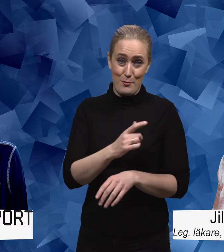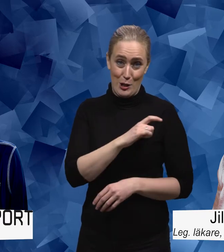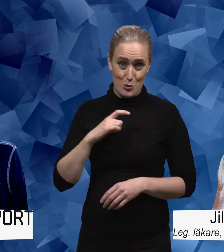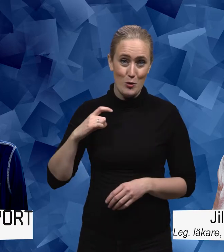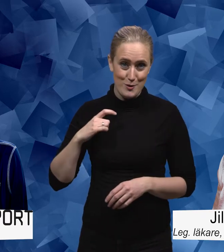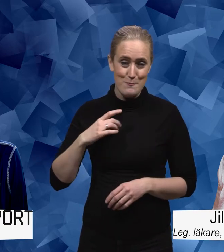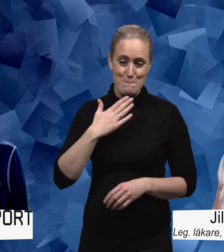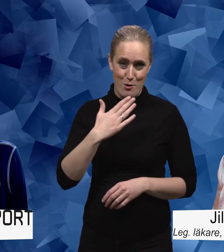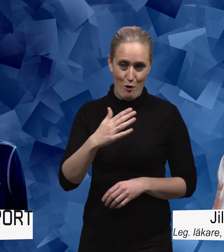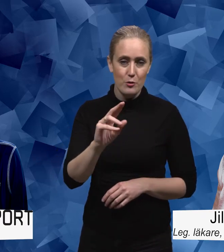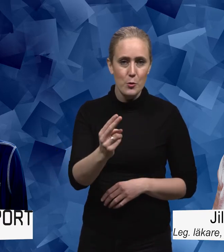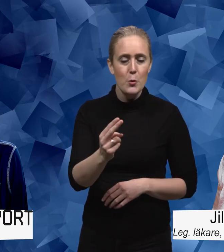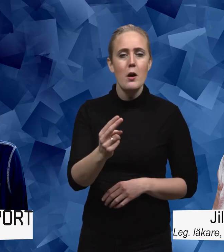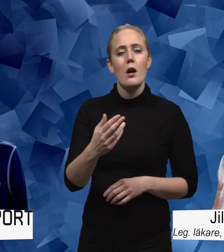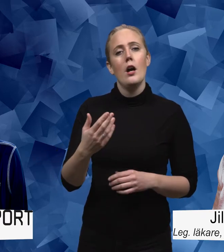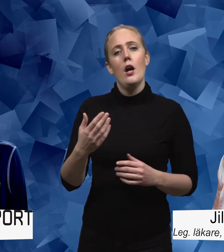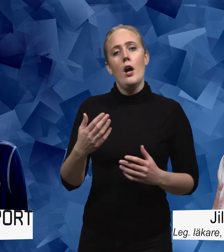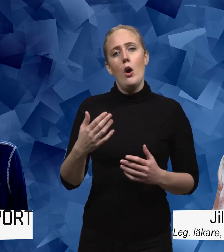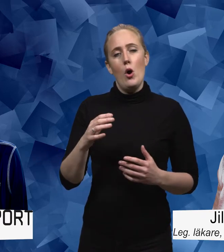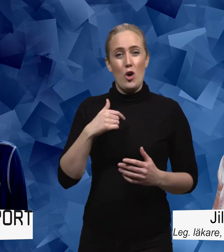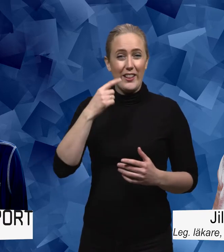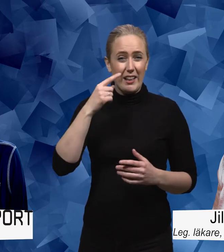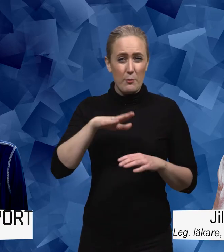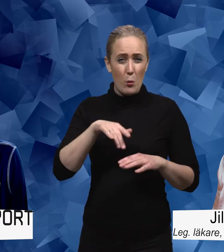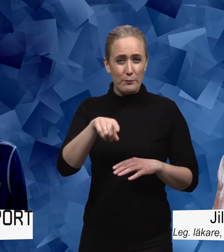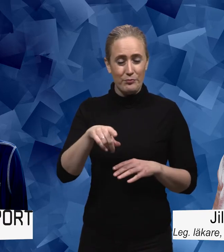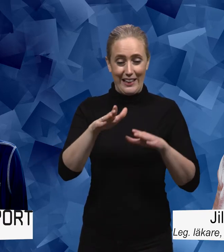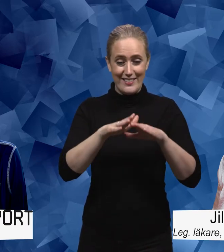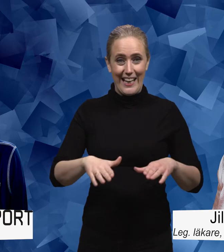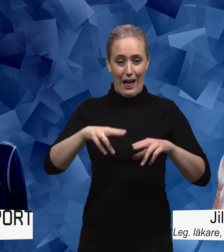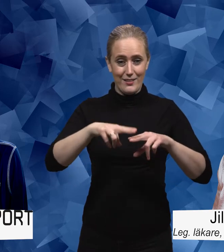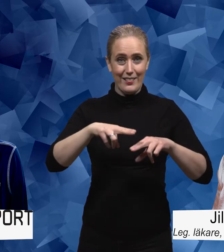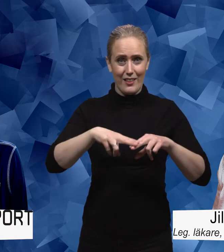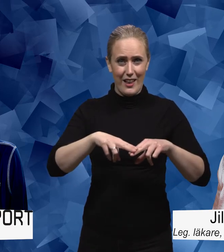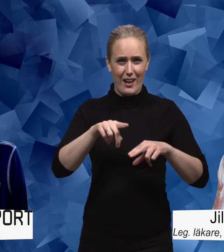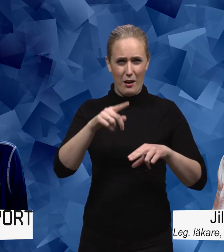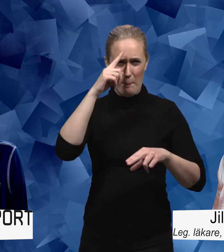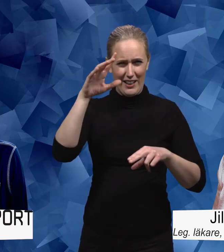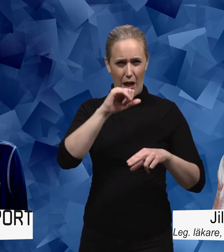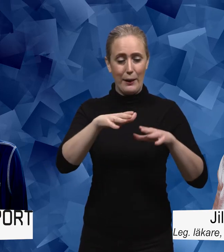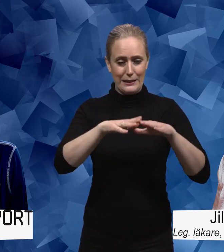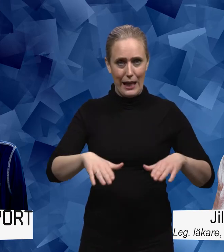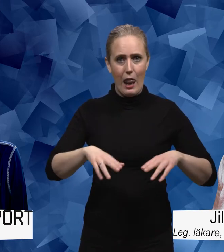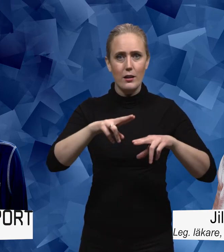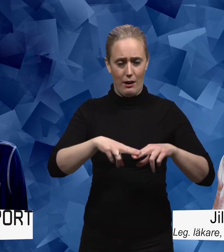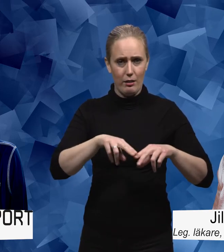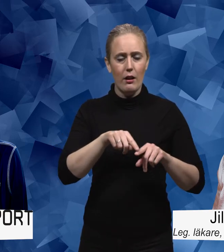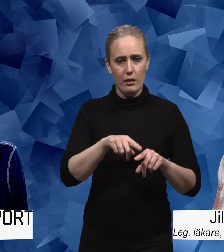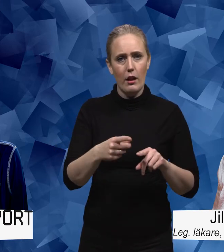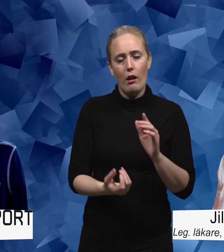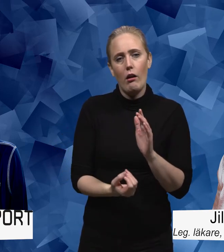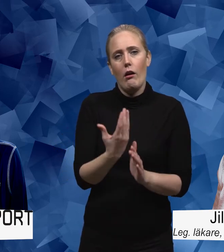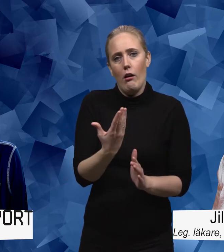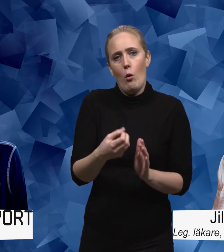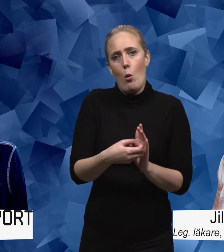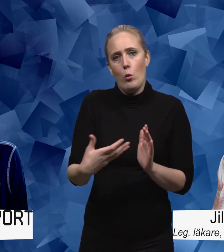förstås kring det här. Jag har tänkt på just det här med stillasittande. Om jag får börja där. Det begreppet stillasittande har uppkommit just därför